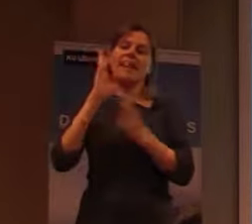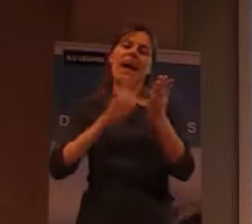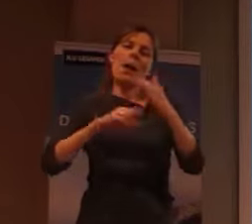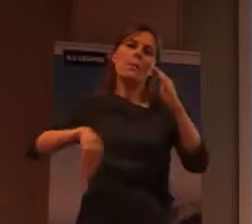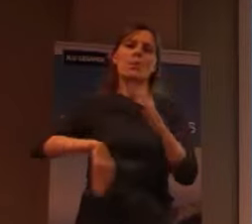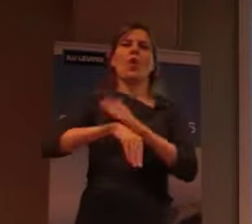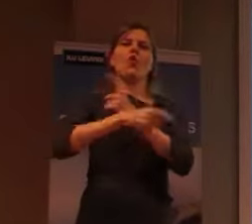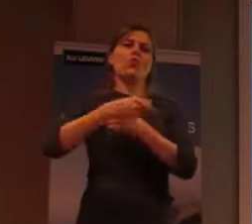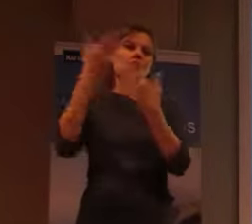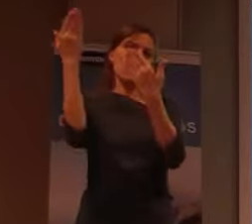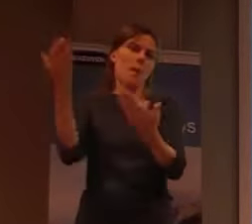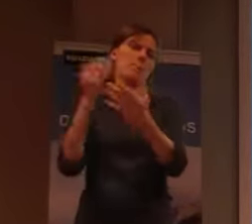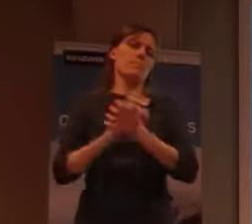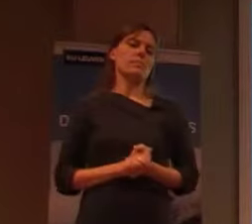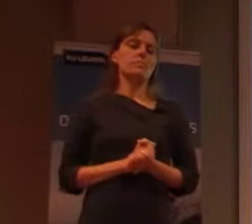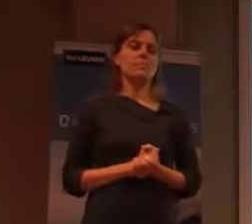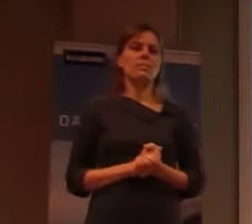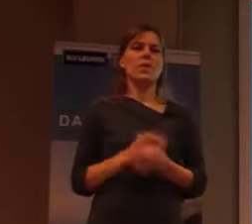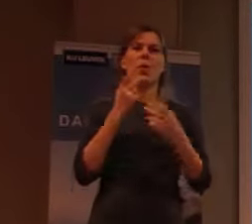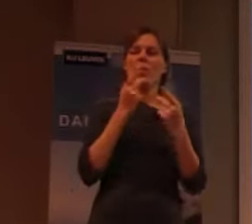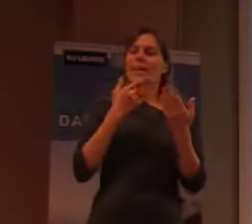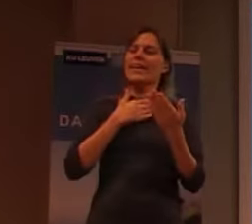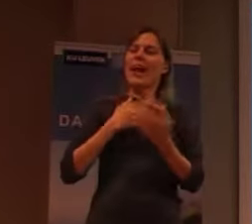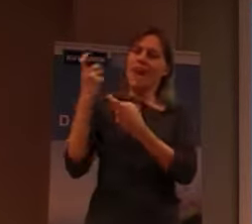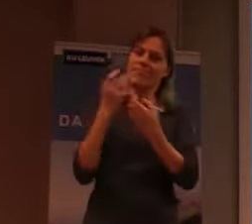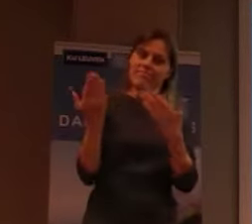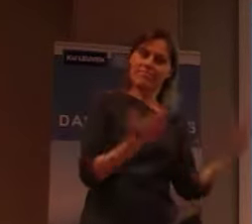geef Patrick heel graag het woord voor de volgende.